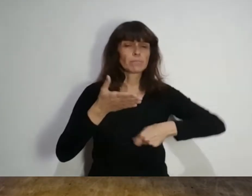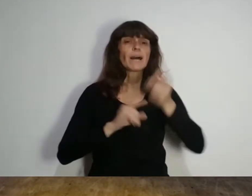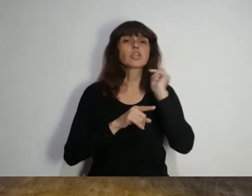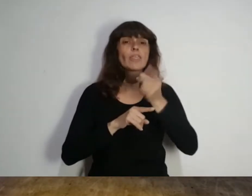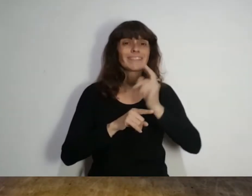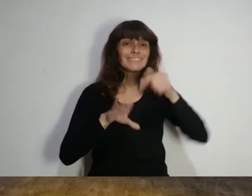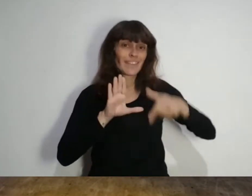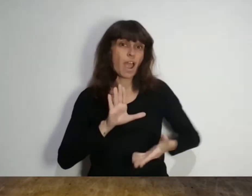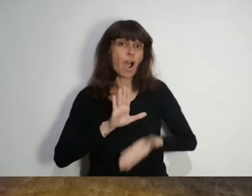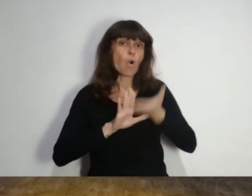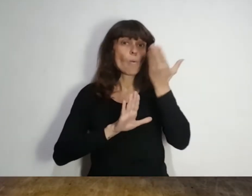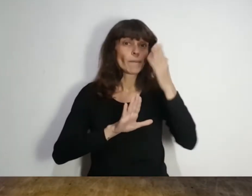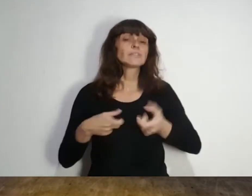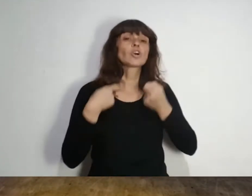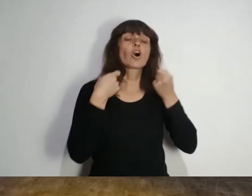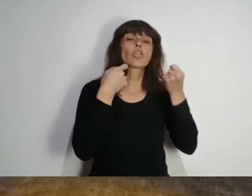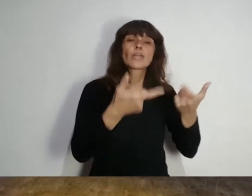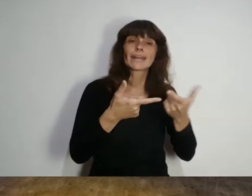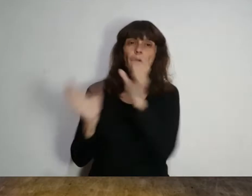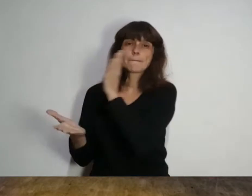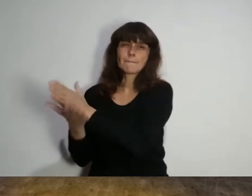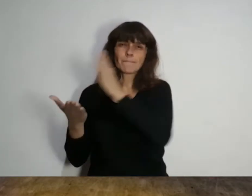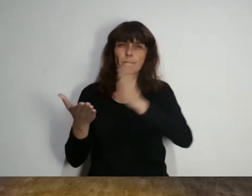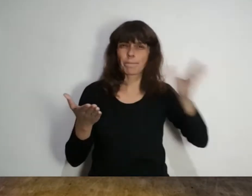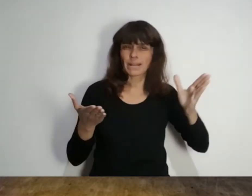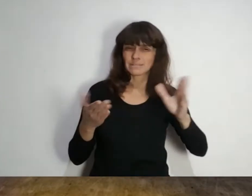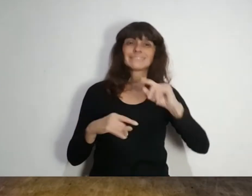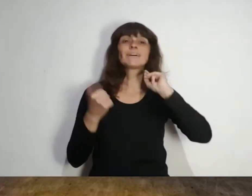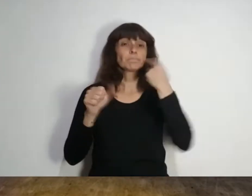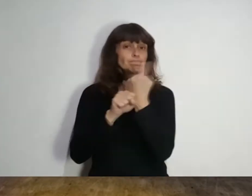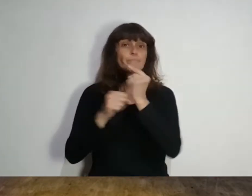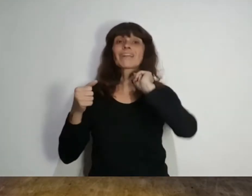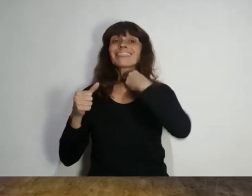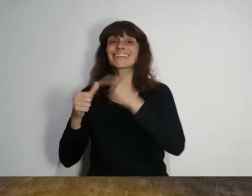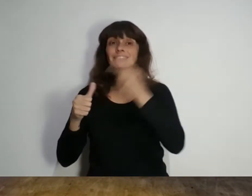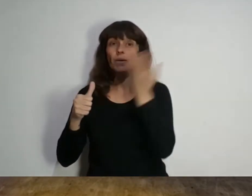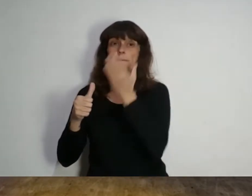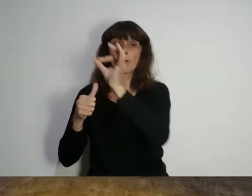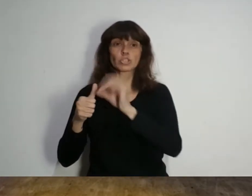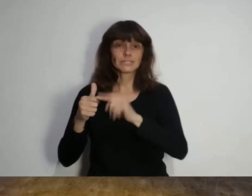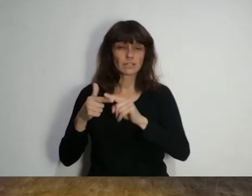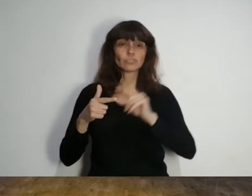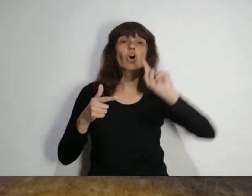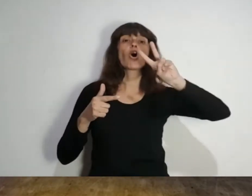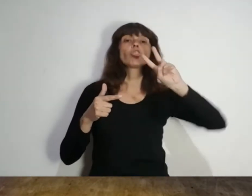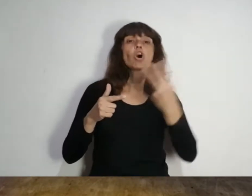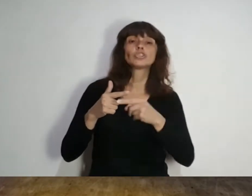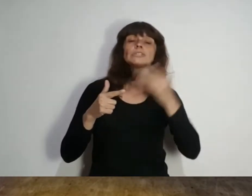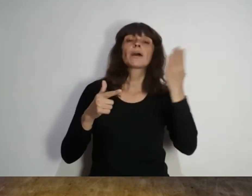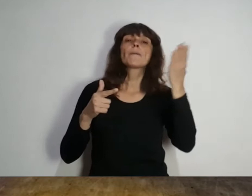establece que el incremento se otorgará desdoblado en un 13% en junio, un 12%